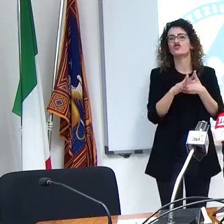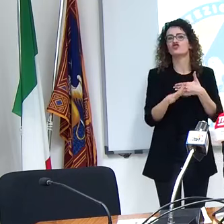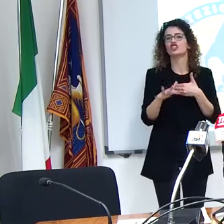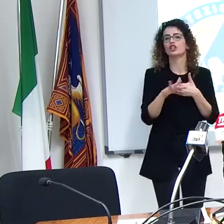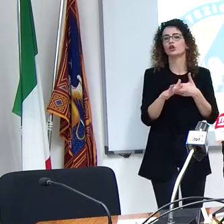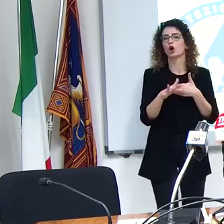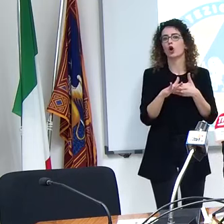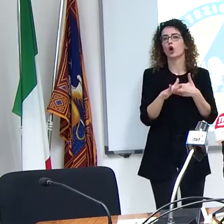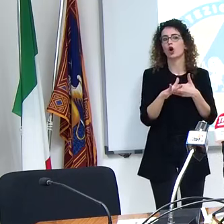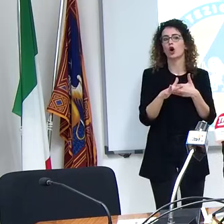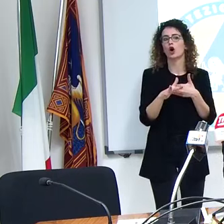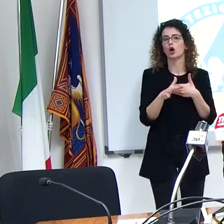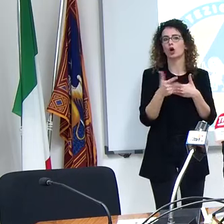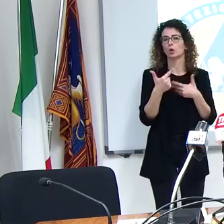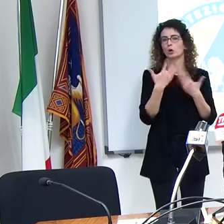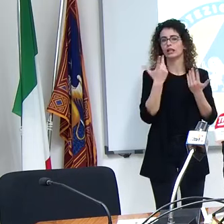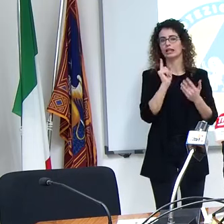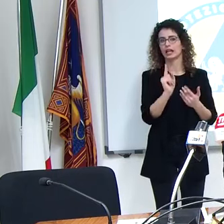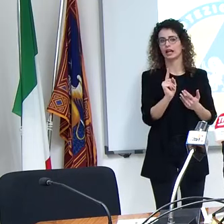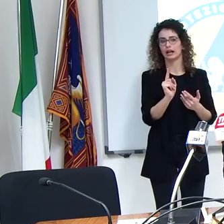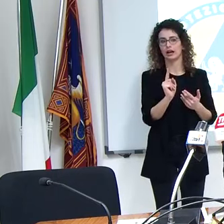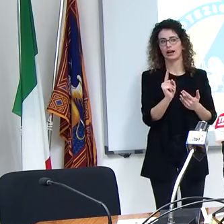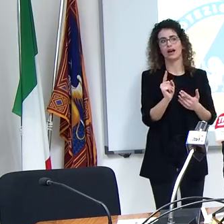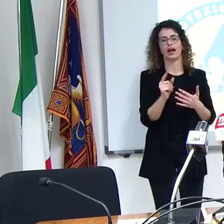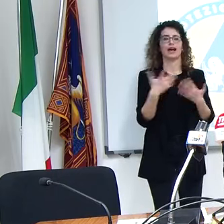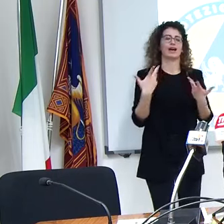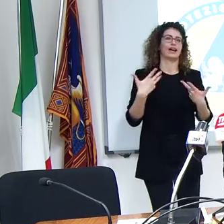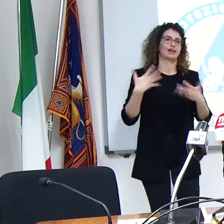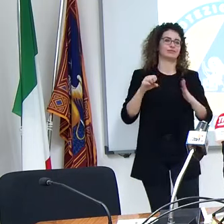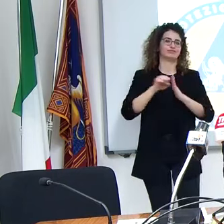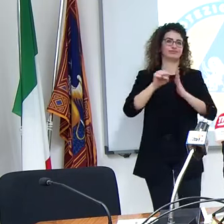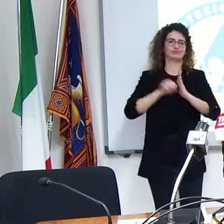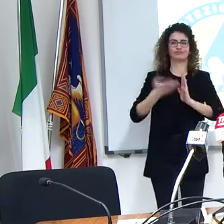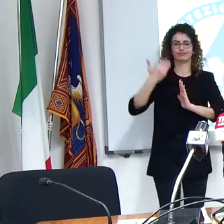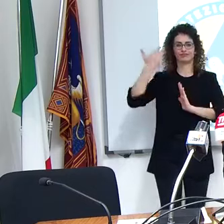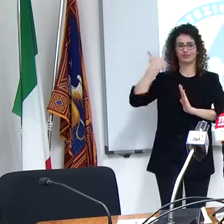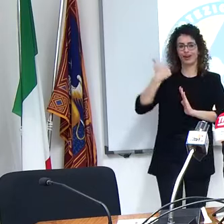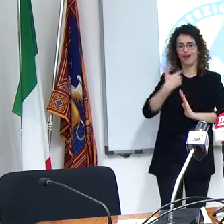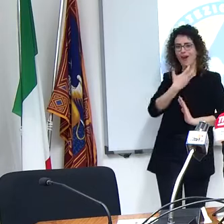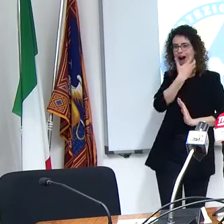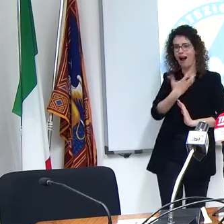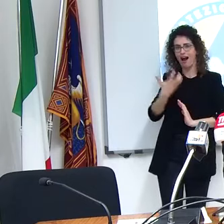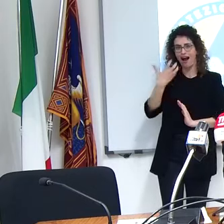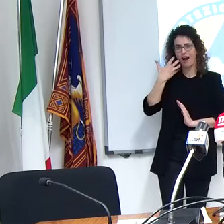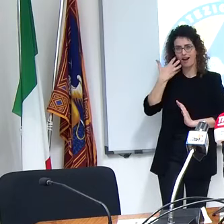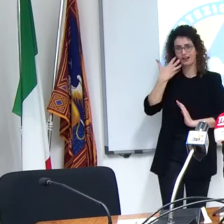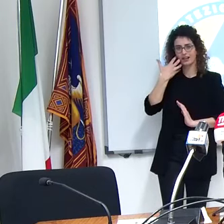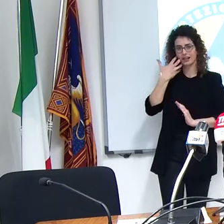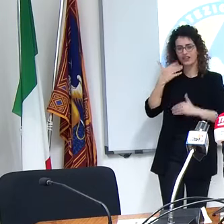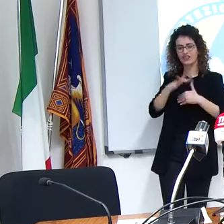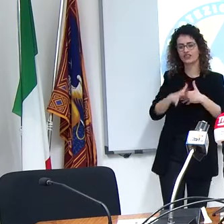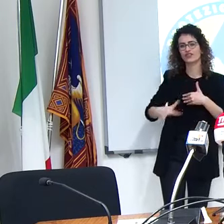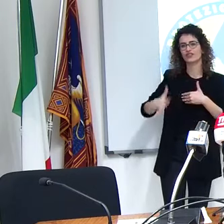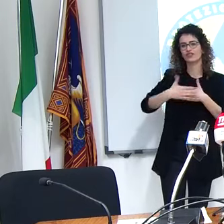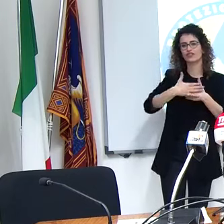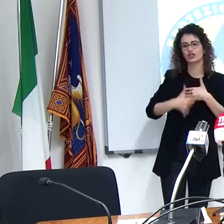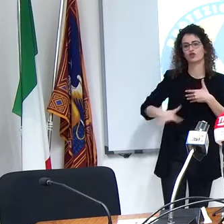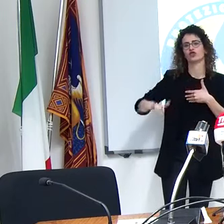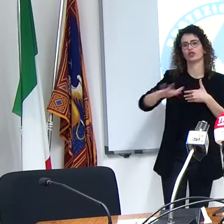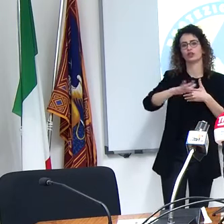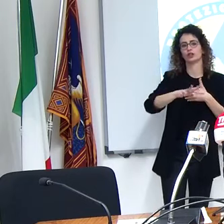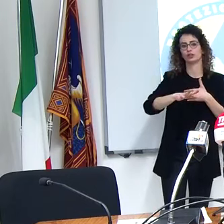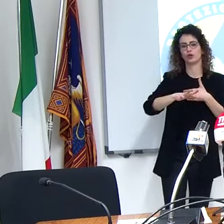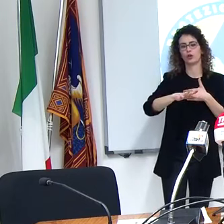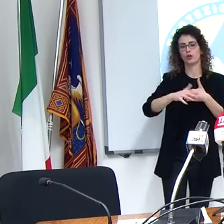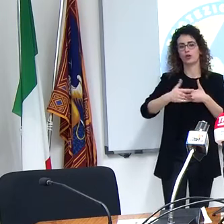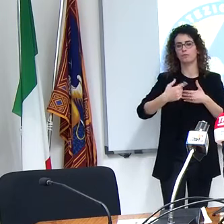neanche questo è un concetto storico a cui sono molto affezionato perché è stato continua a non essere definito in maniera puntuale è